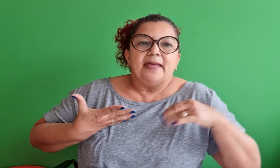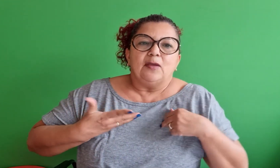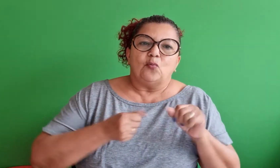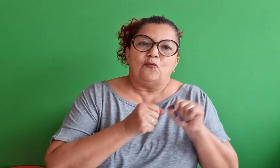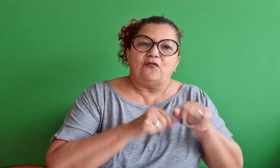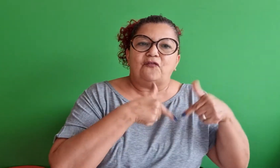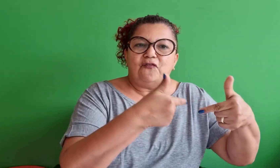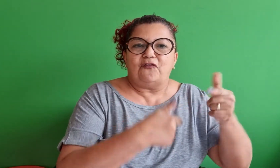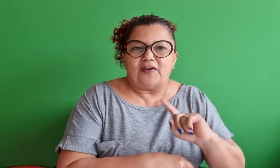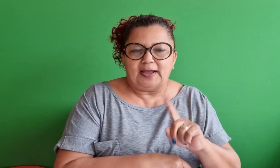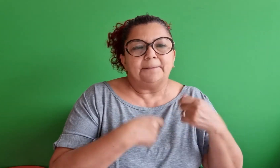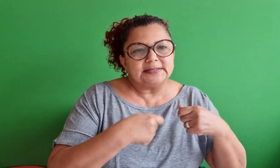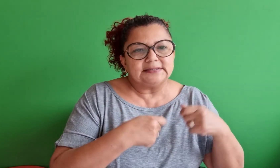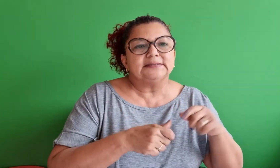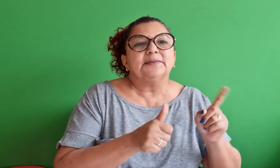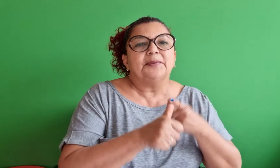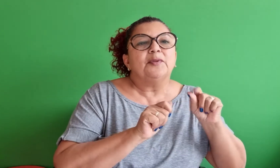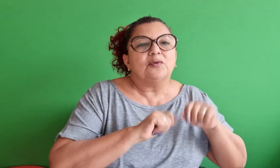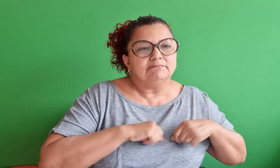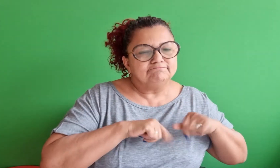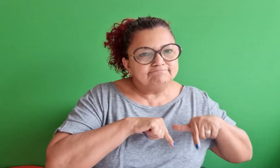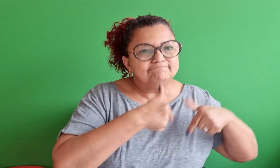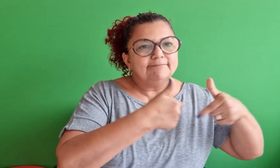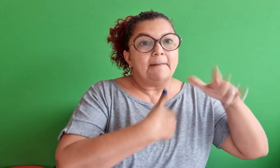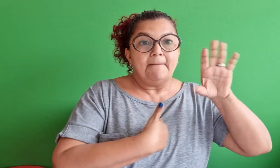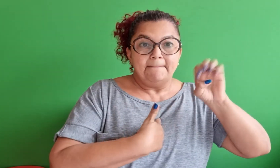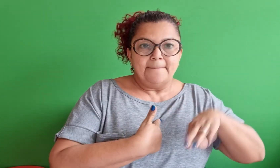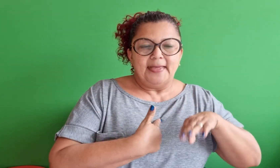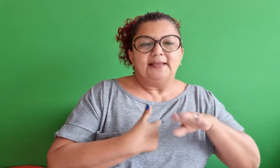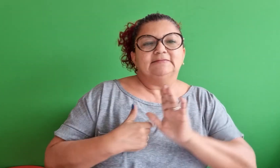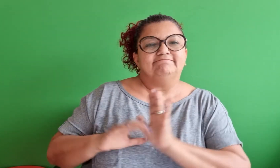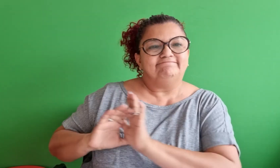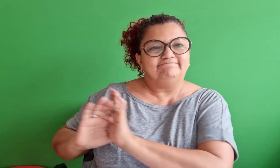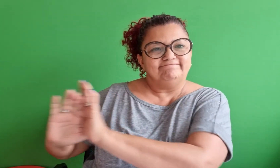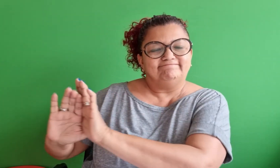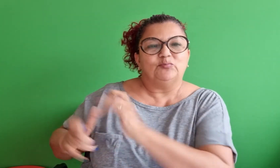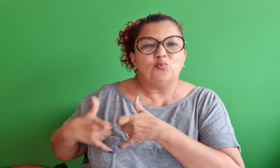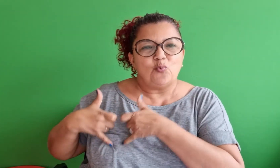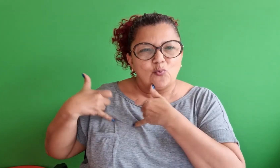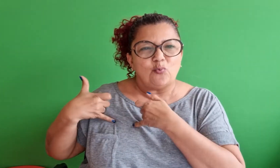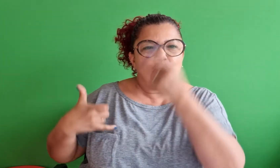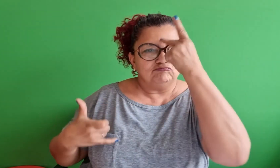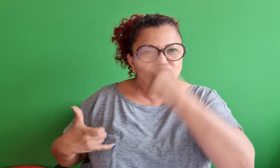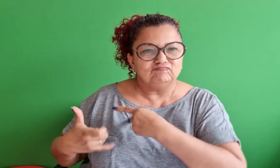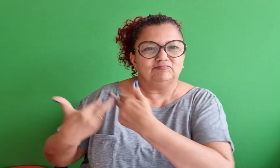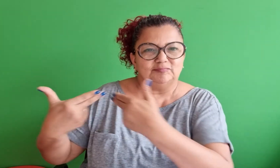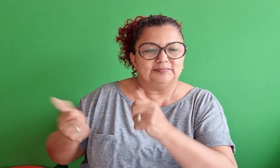é o fazer o bem, a ação no bem que vai desenvolver essas virtudes e afastar o orgulho,